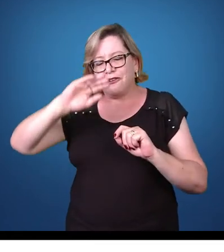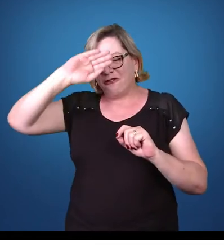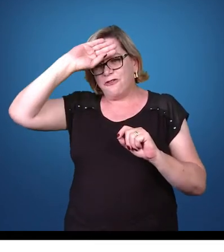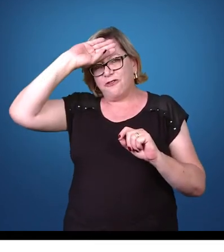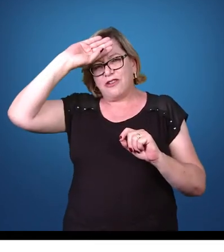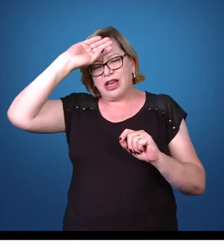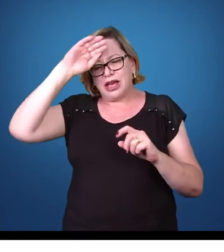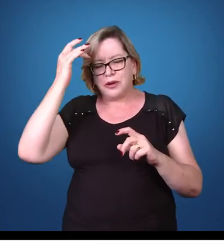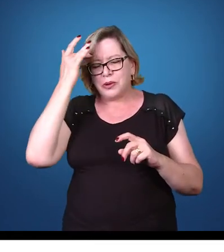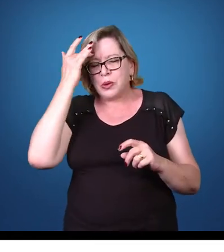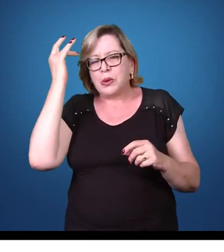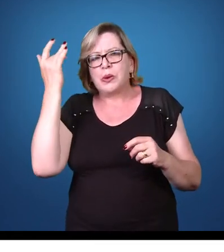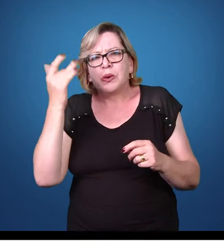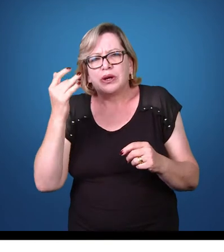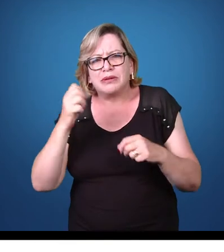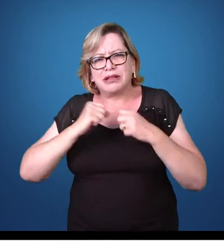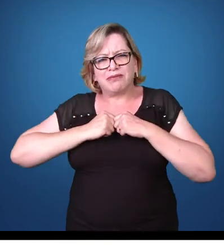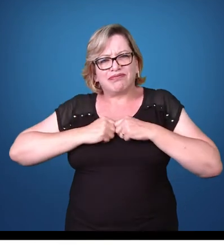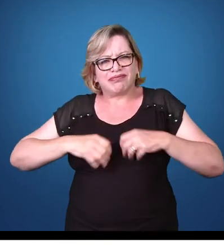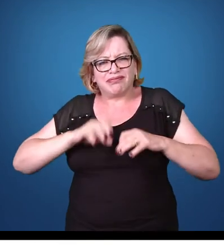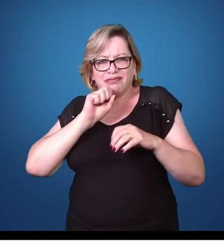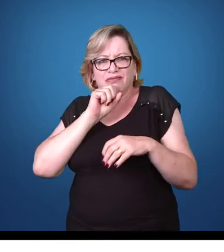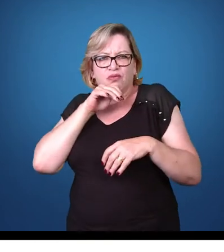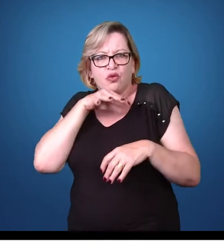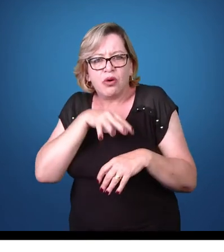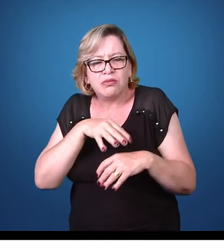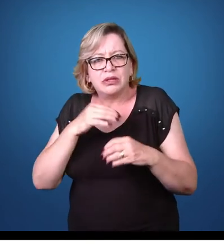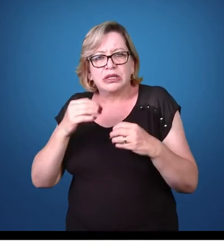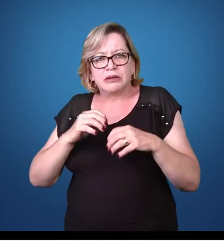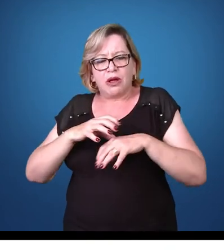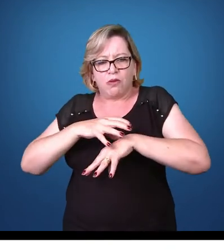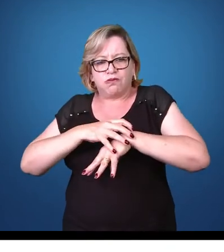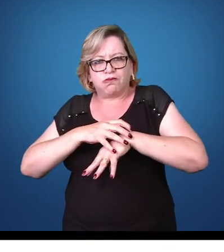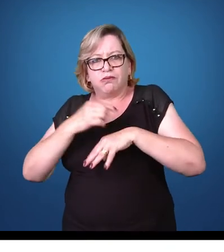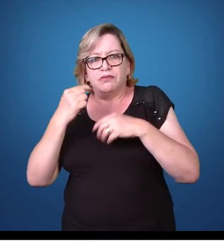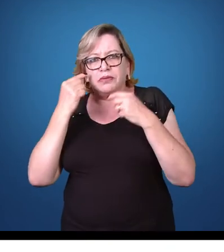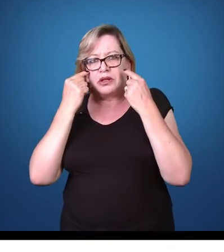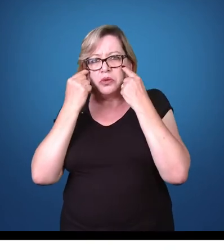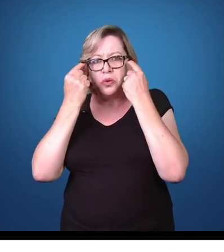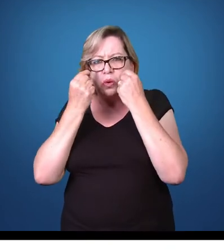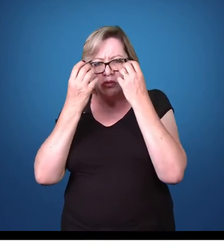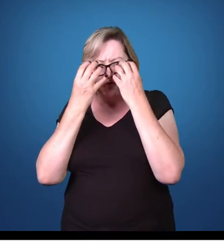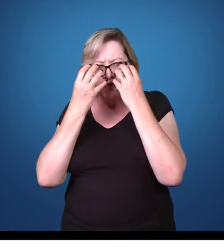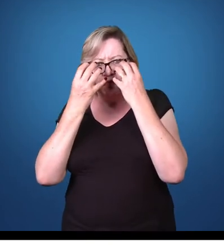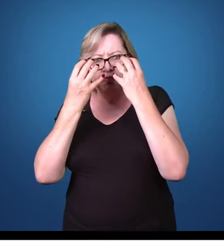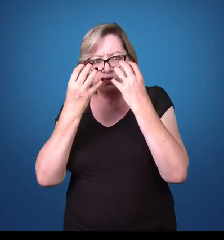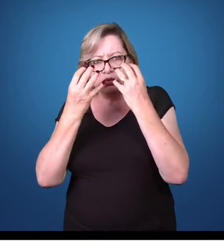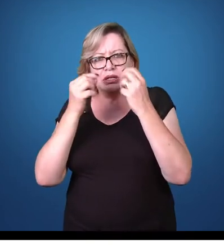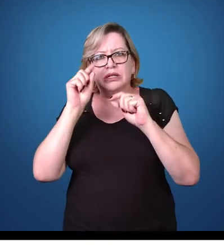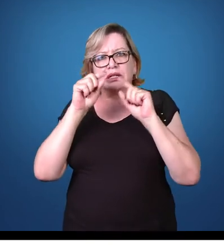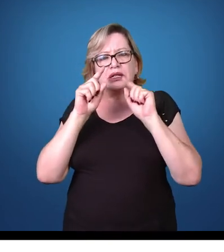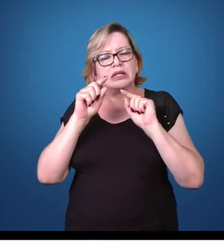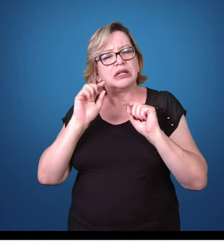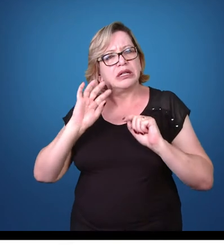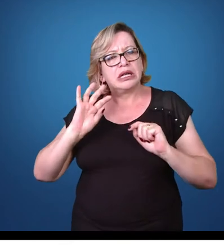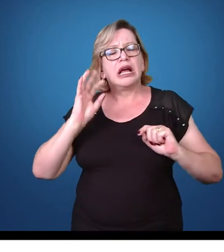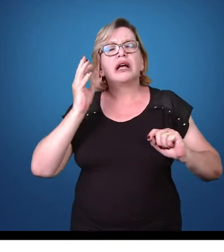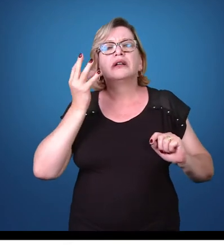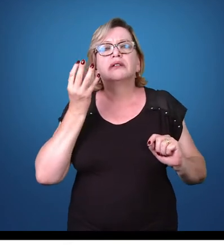febre, dores de cabeça, diarreia, vômito, inchaço perto dos olhos, denominado sinal de romanã,